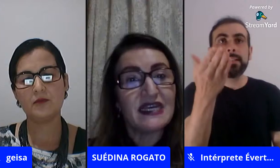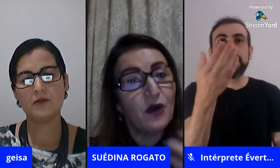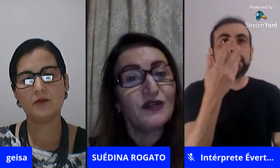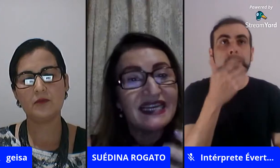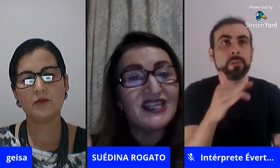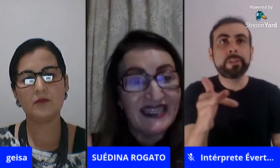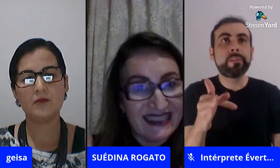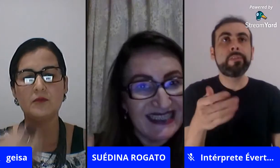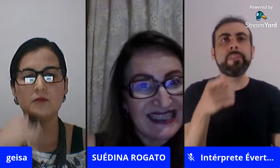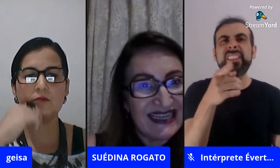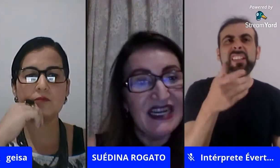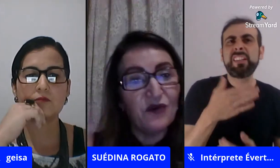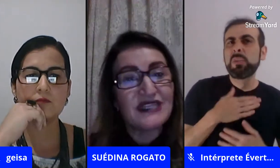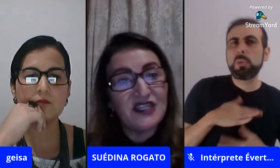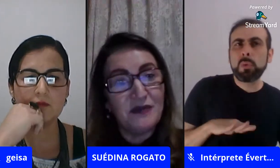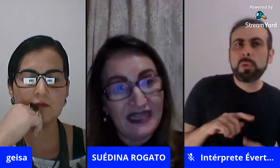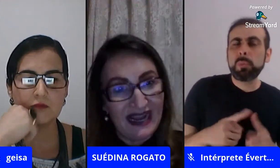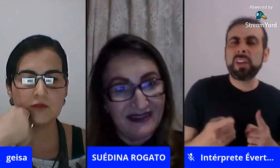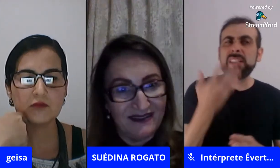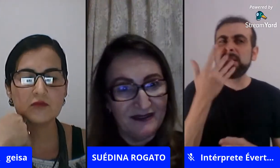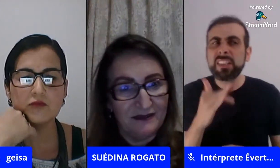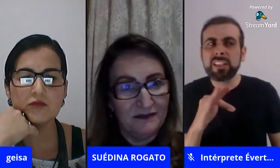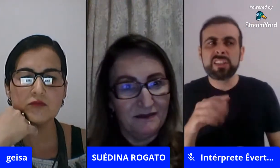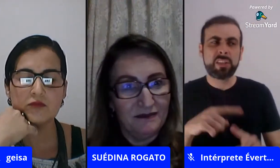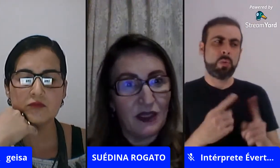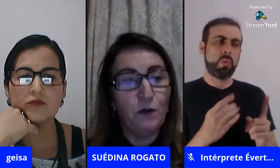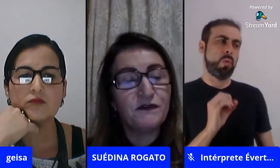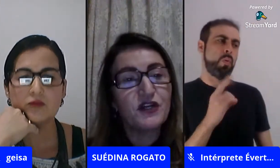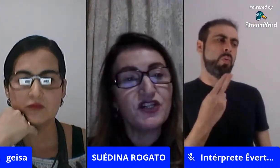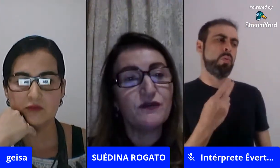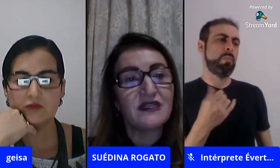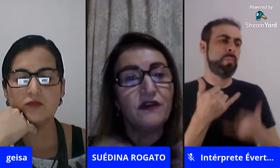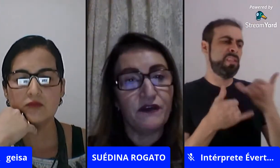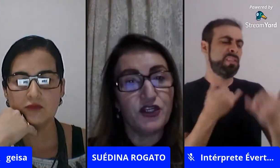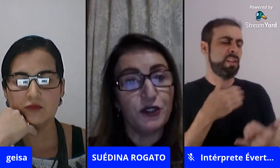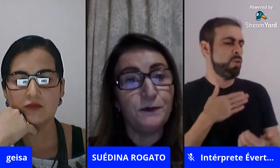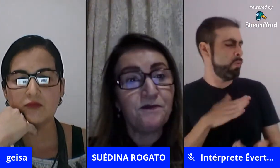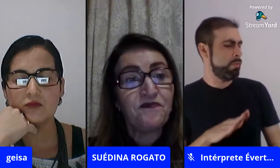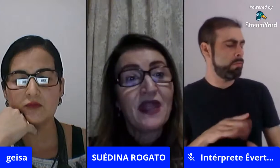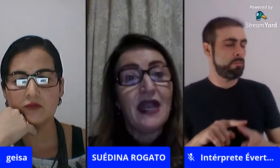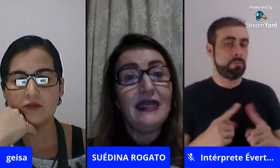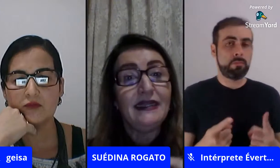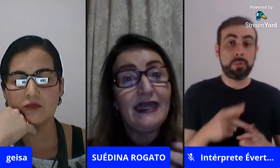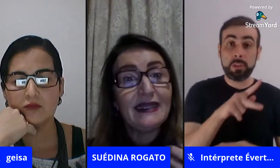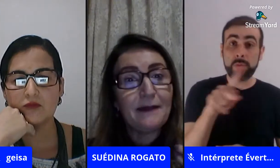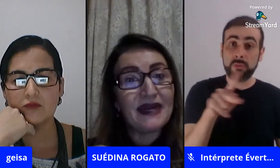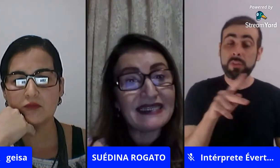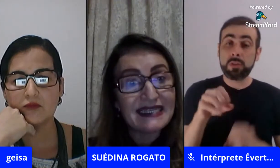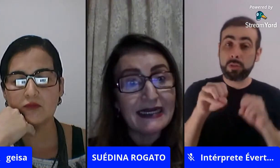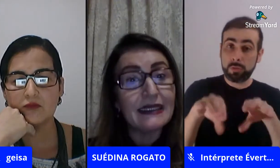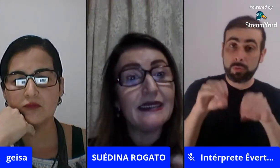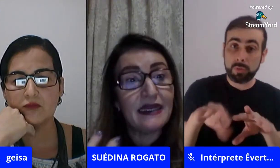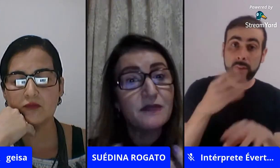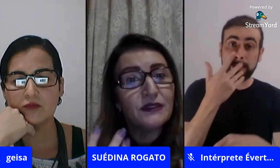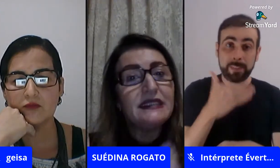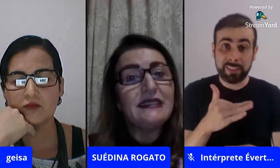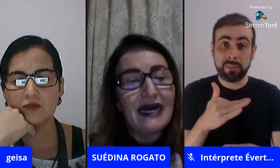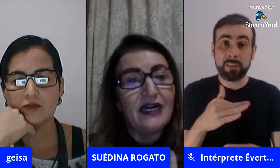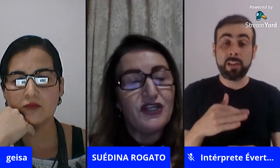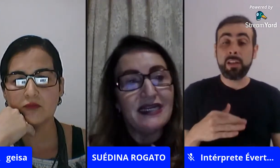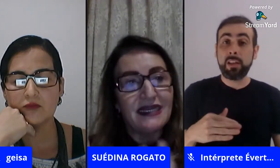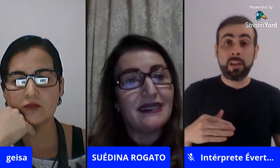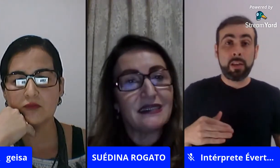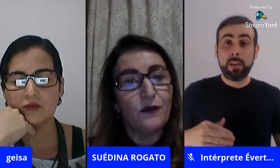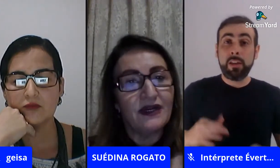se você não gostar de criança e não gostar de brincar então o professor de educação infantil ele tem que ter prazer tem que ter